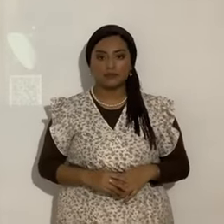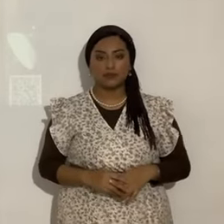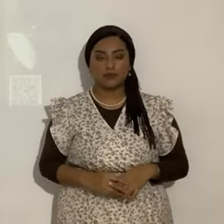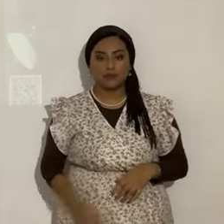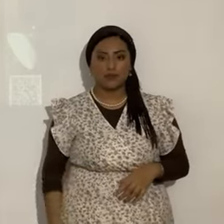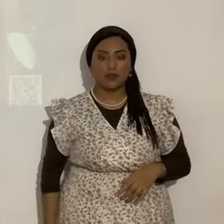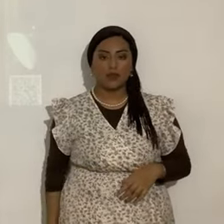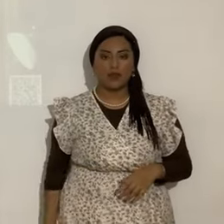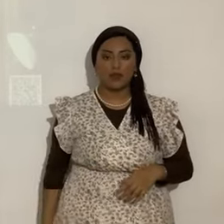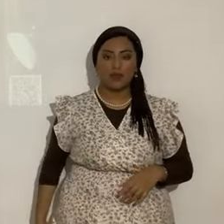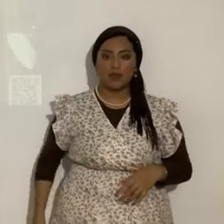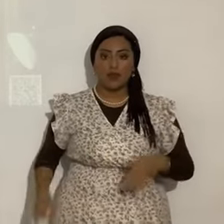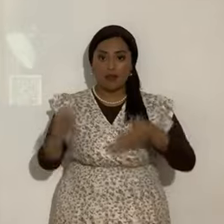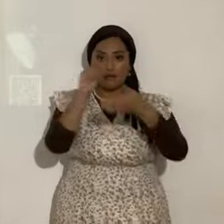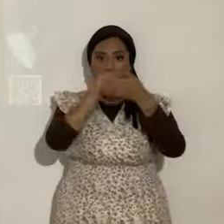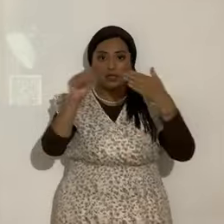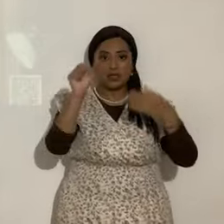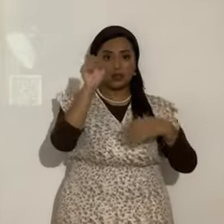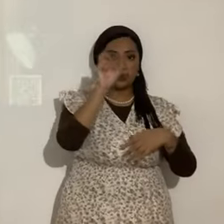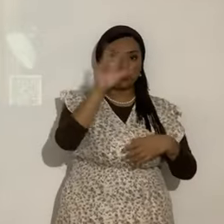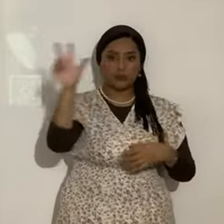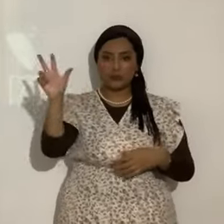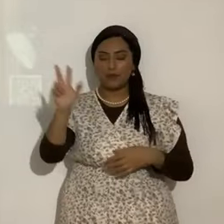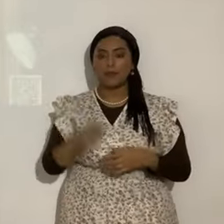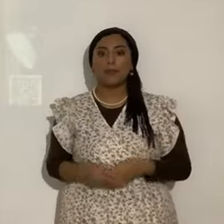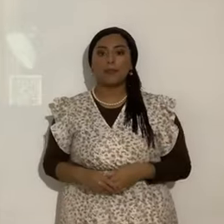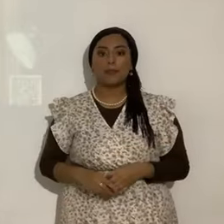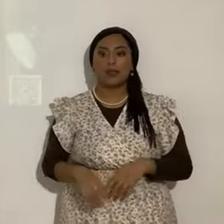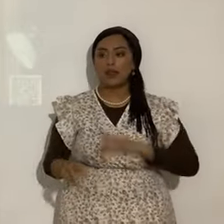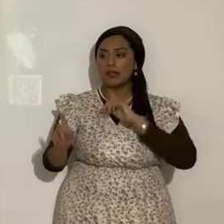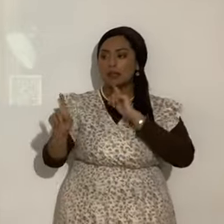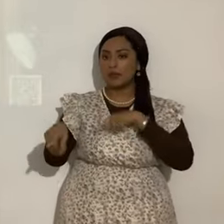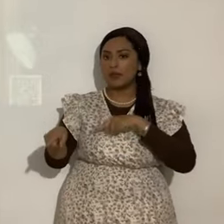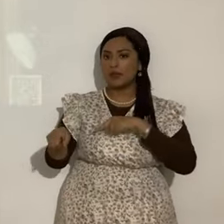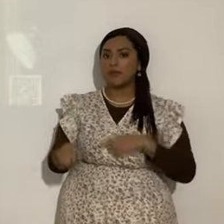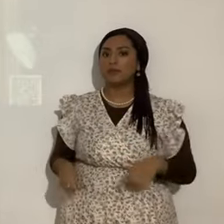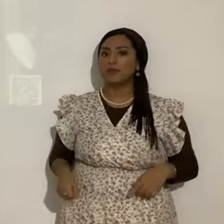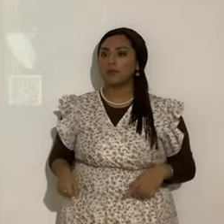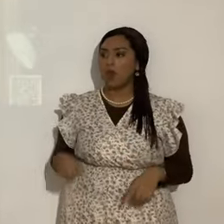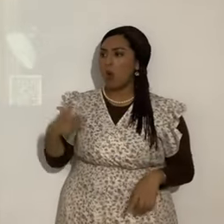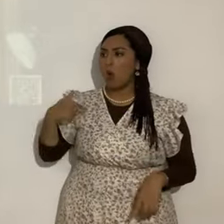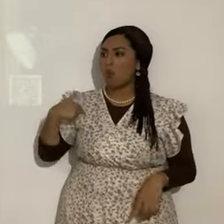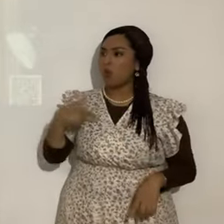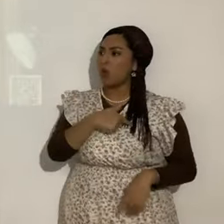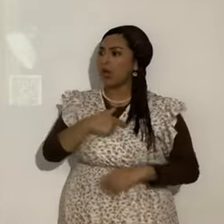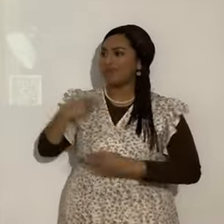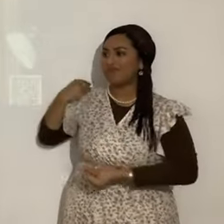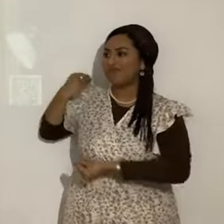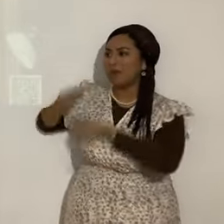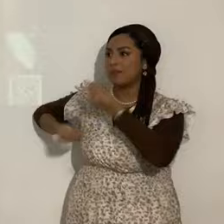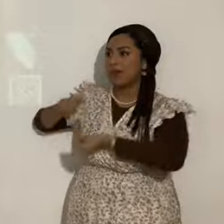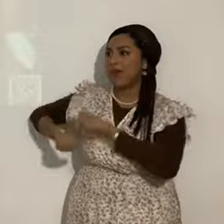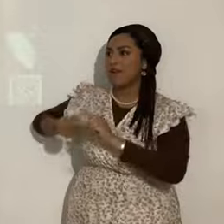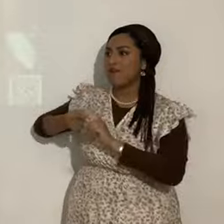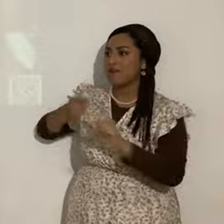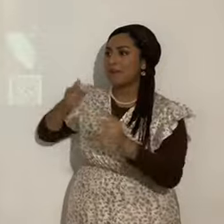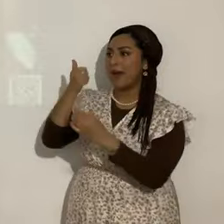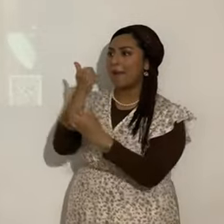Verso 36. 33. Le respondieron. Linaje de Abraham somos. Y jamás hemos sido